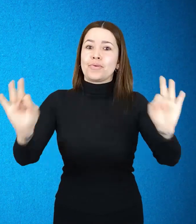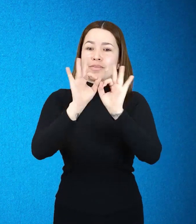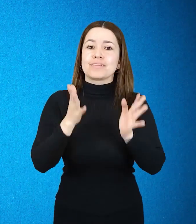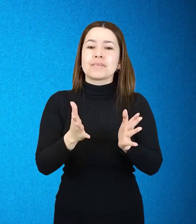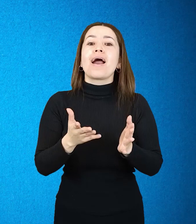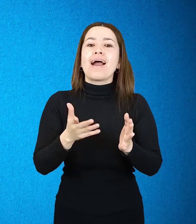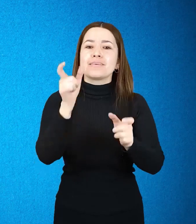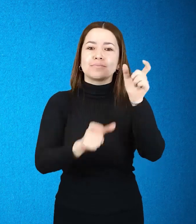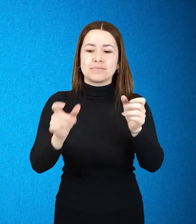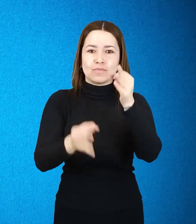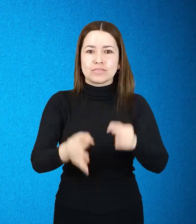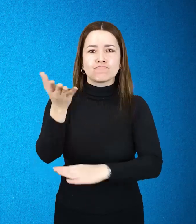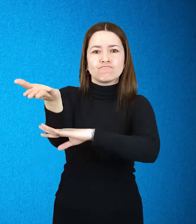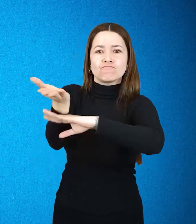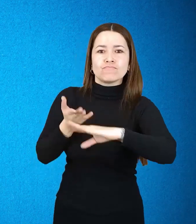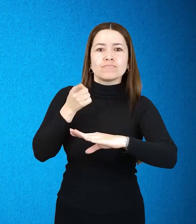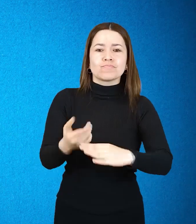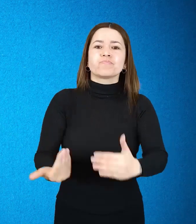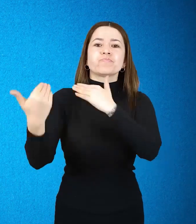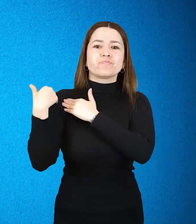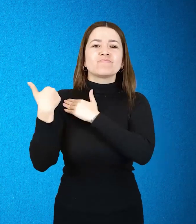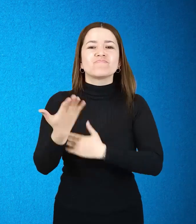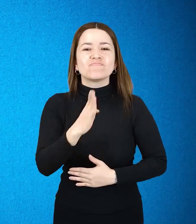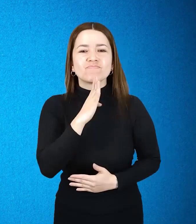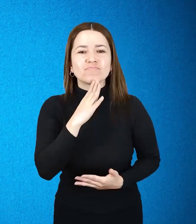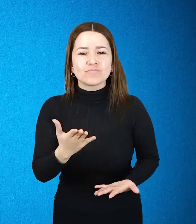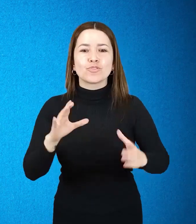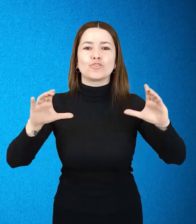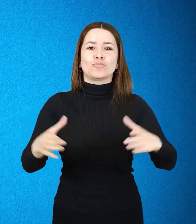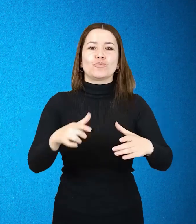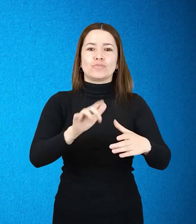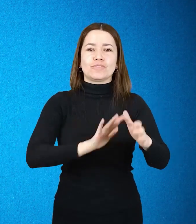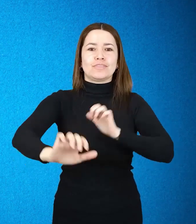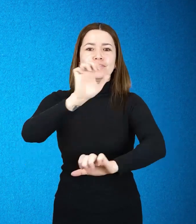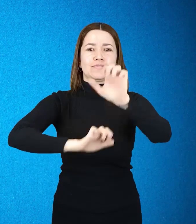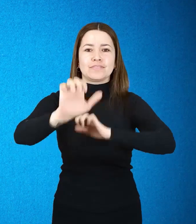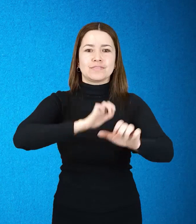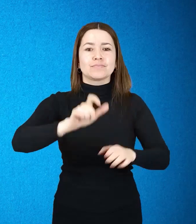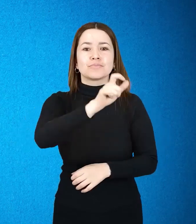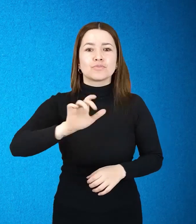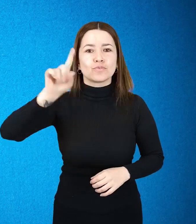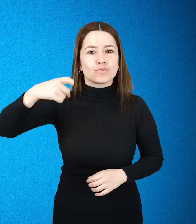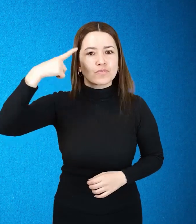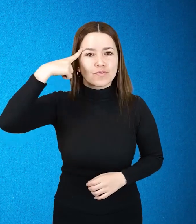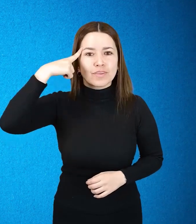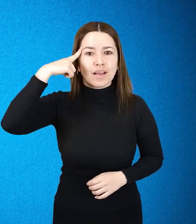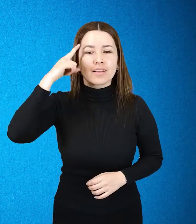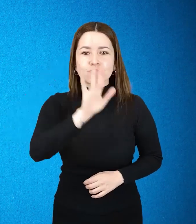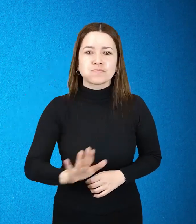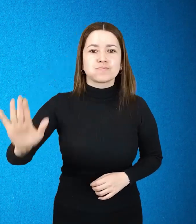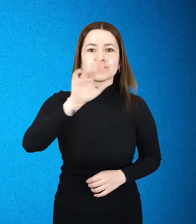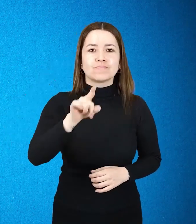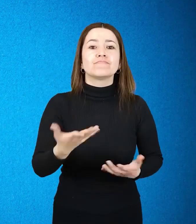discapacidad. La valoración de apoyos la pide el juez y la realizan entidades públicas como la Defensoría del Pueblo,